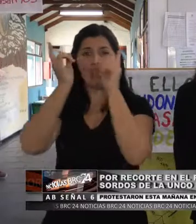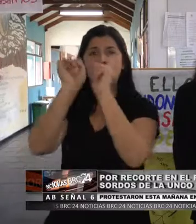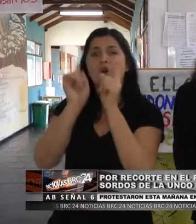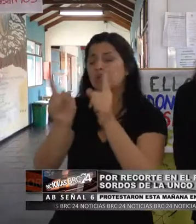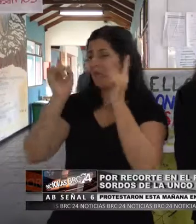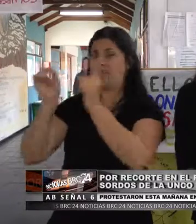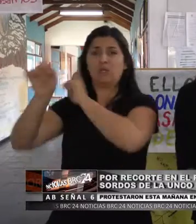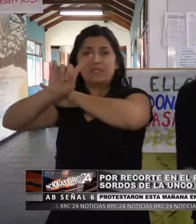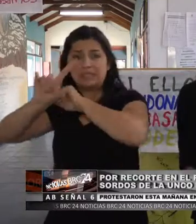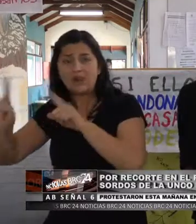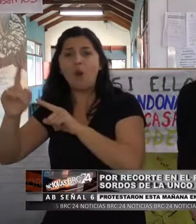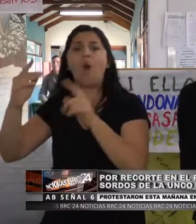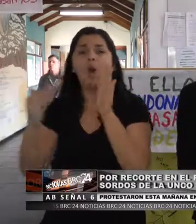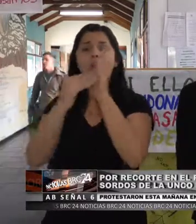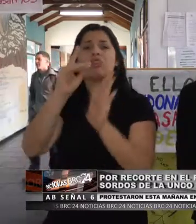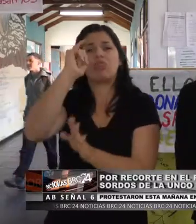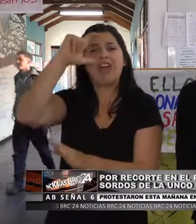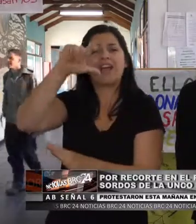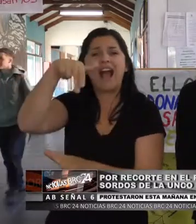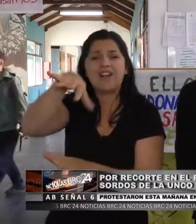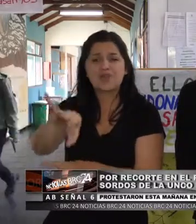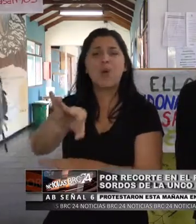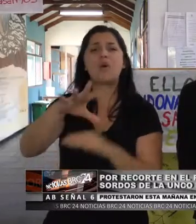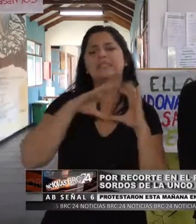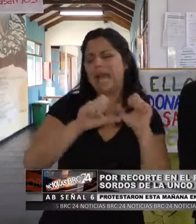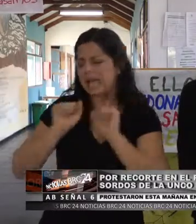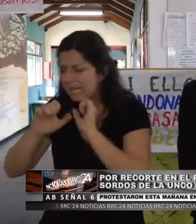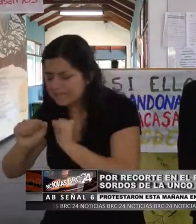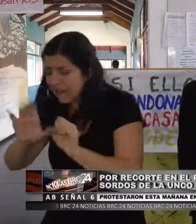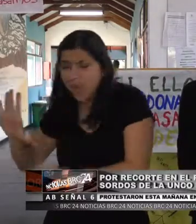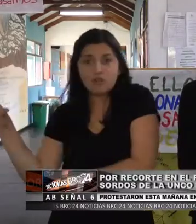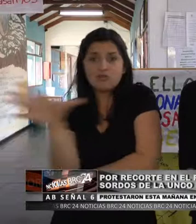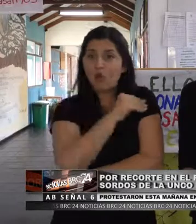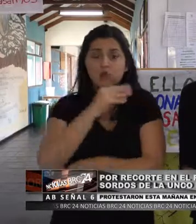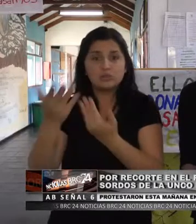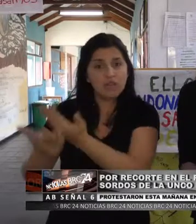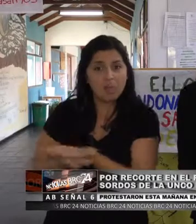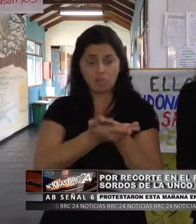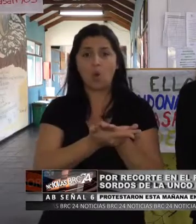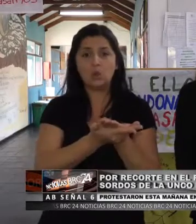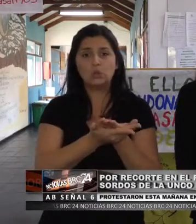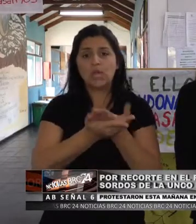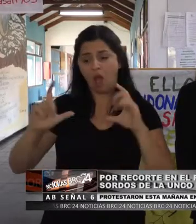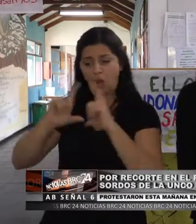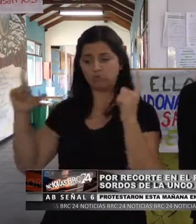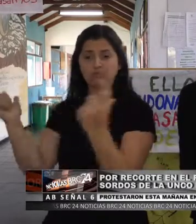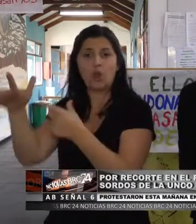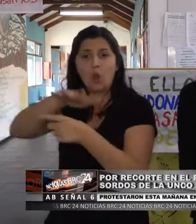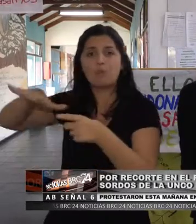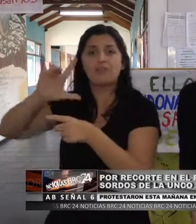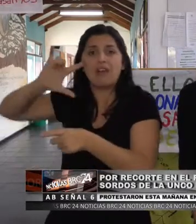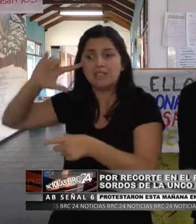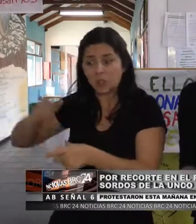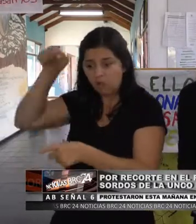docentes, el decano, las secretarías, están todos apoyándonos. También la comunidad sorda de Bariloche